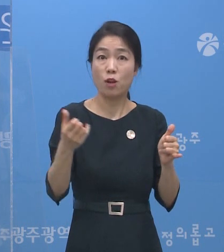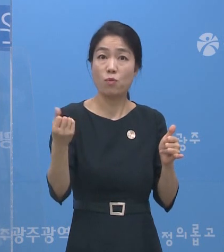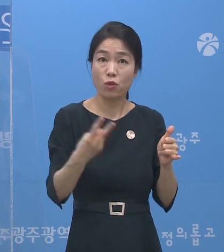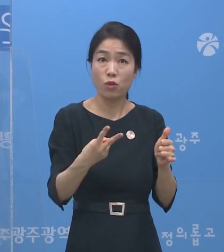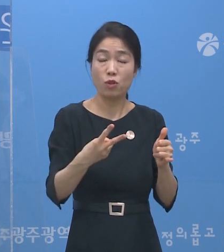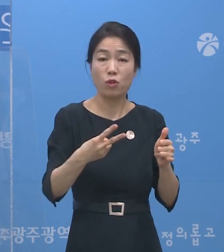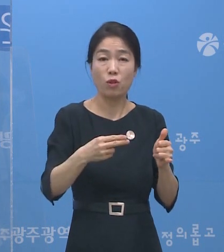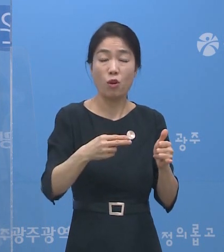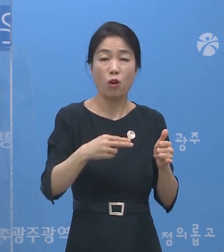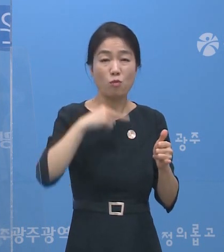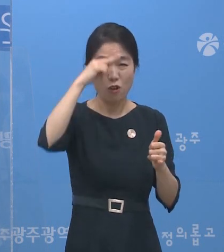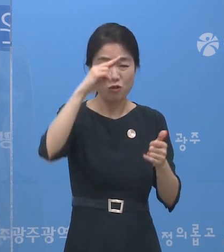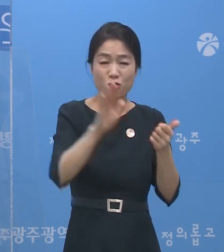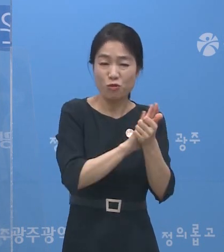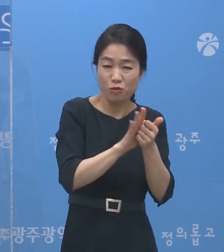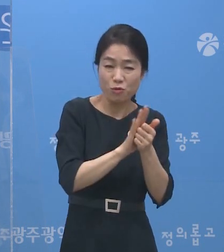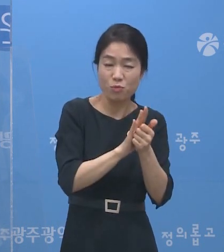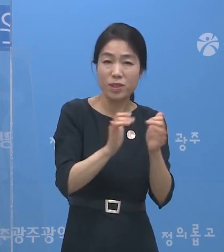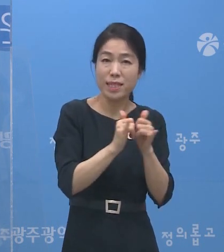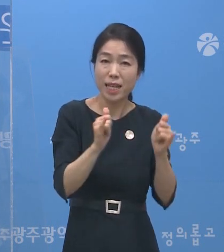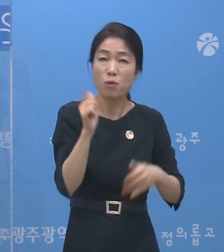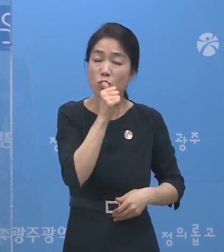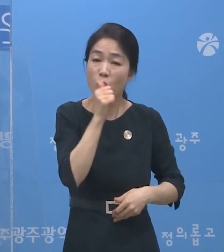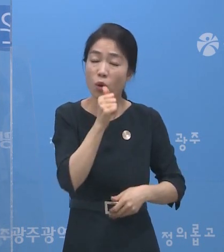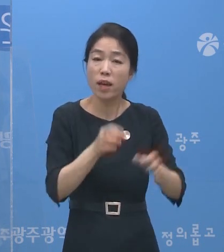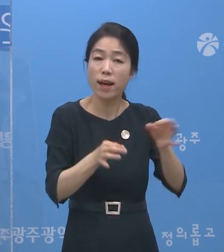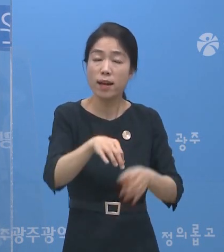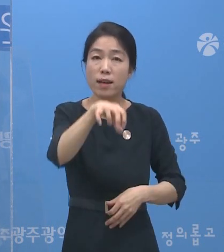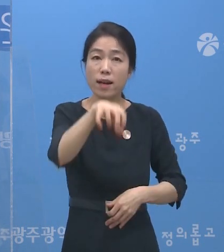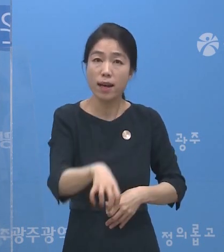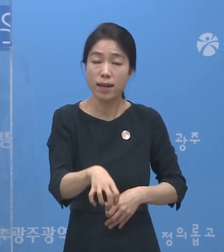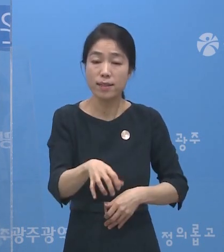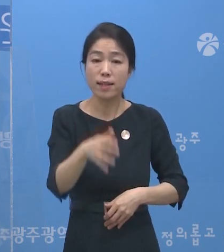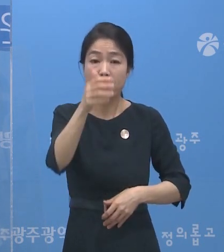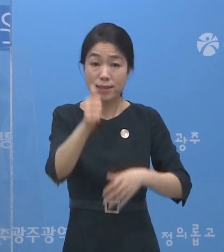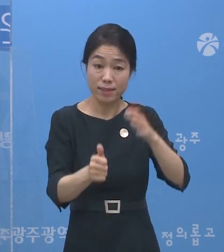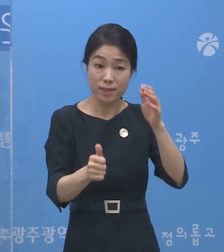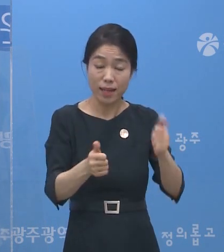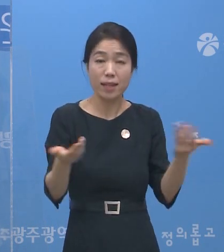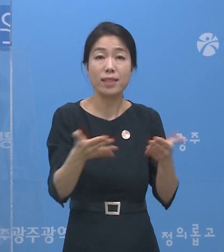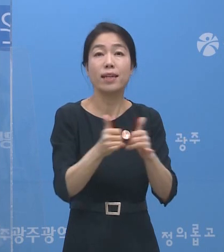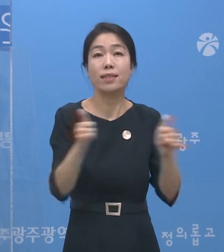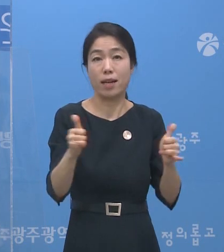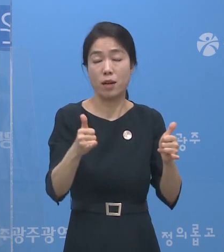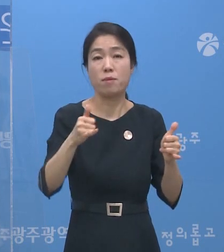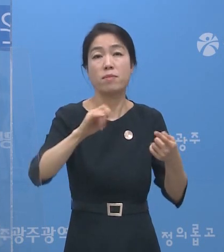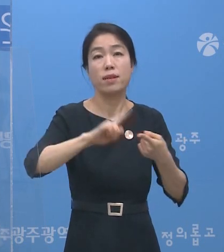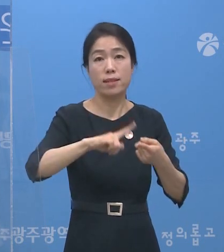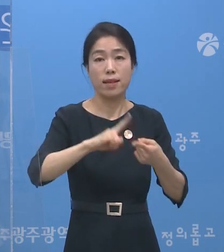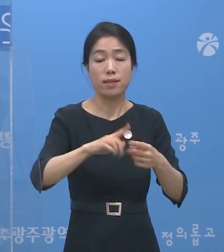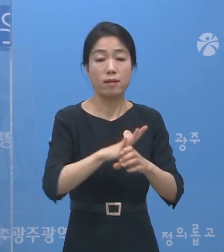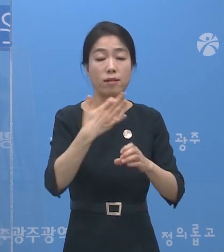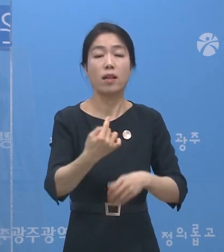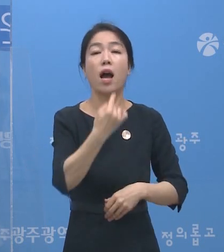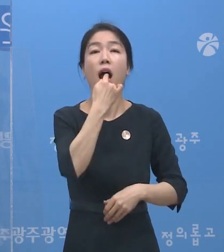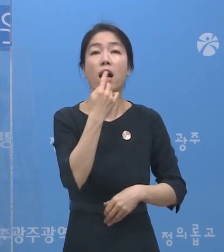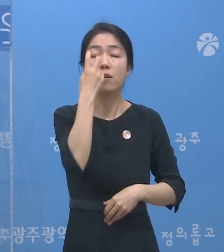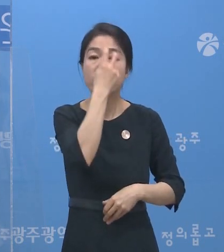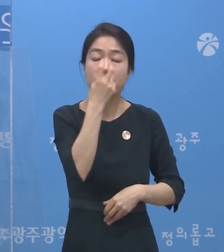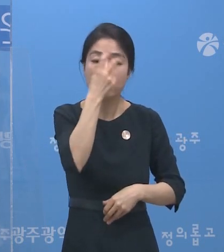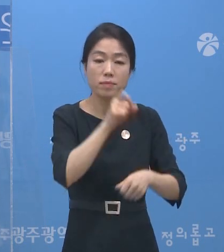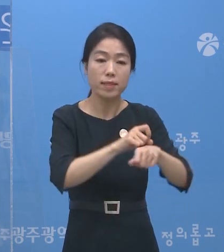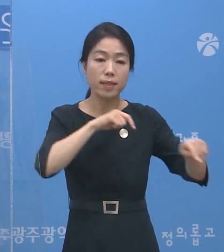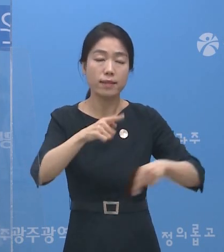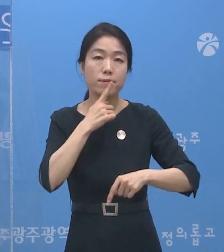유흥적개검 소개업소에 영업주와 종사자에 대한 코로나19 진단검사